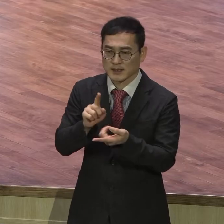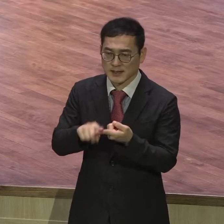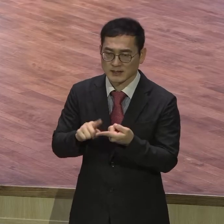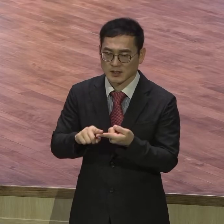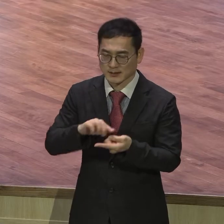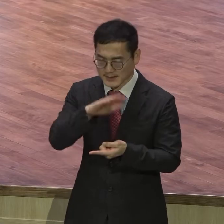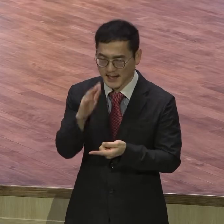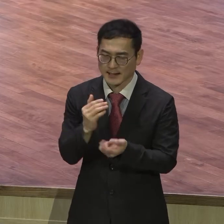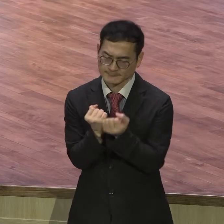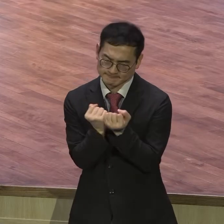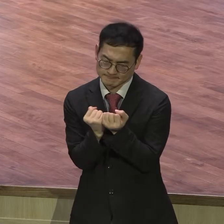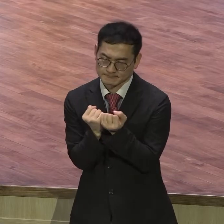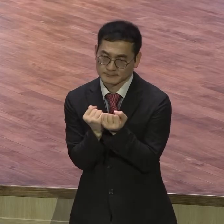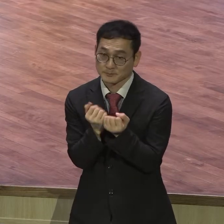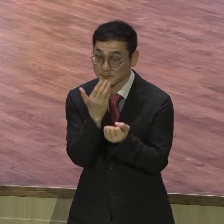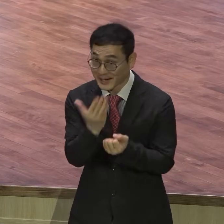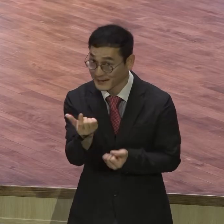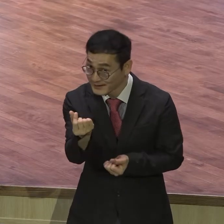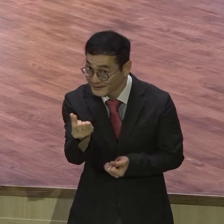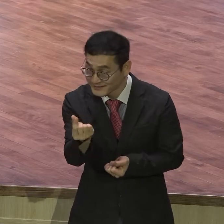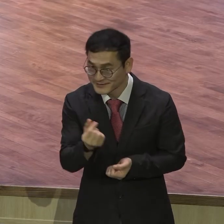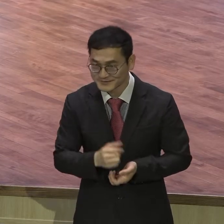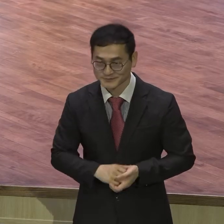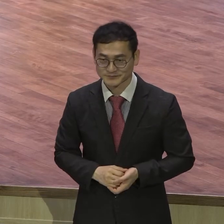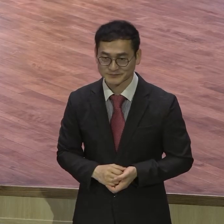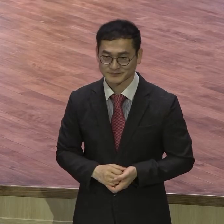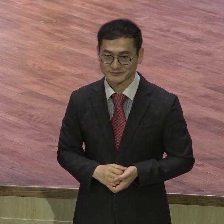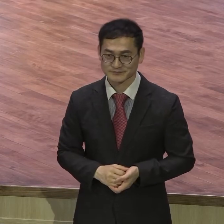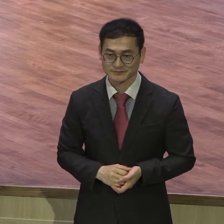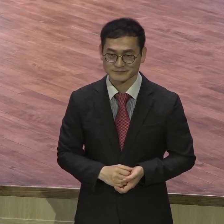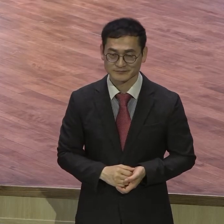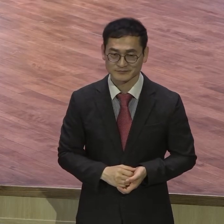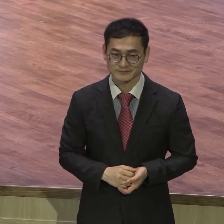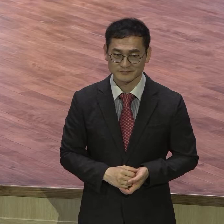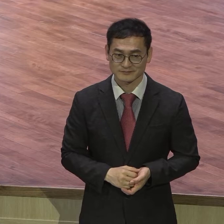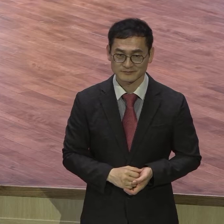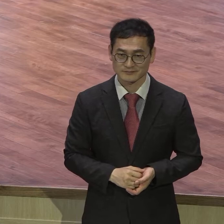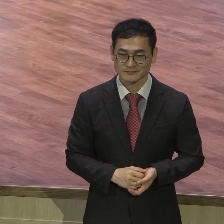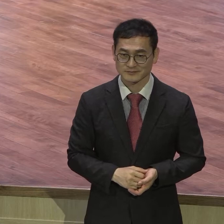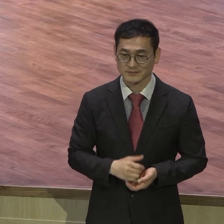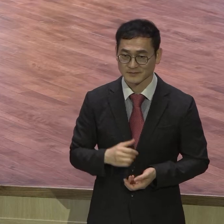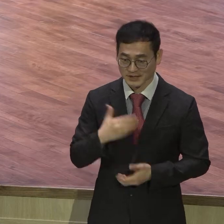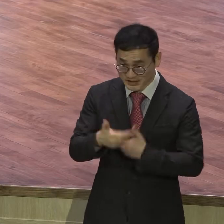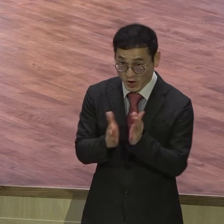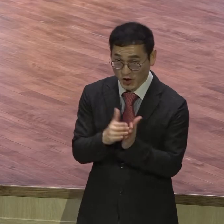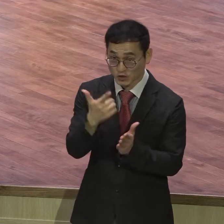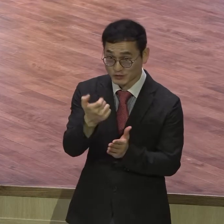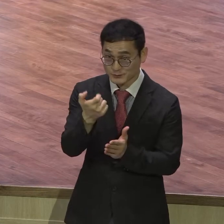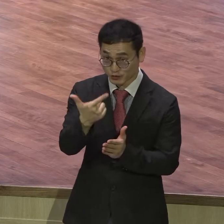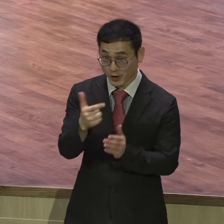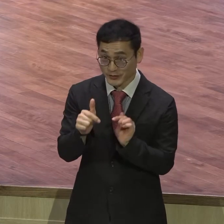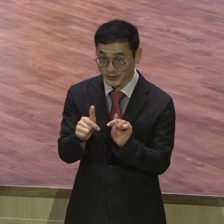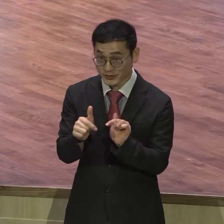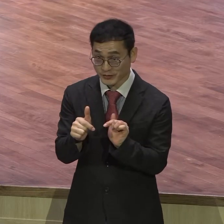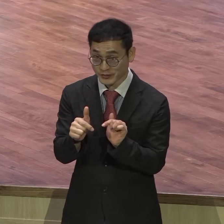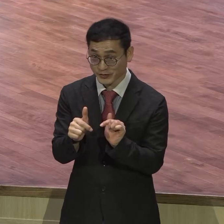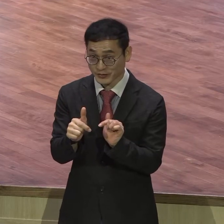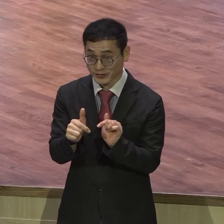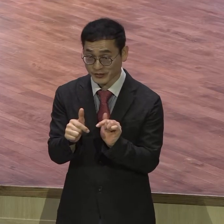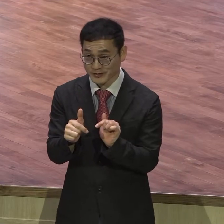예수 그리스도를 중심으로 쫙 설교했잖아요 66건 그 교보문구 베스트셀러가 됐는데 그거